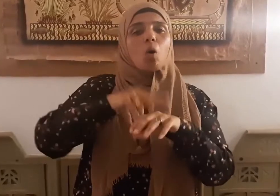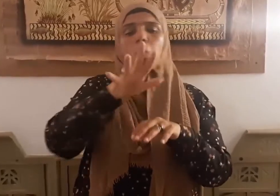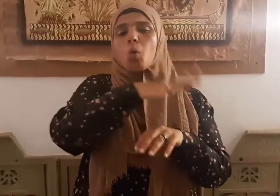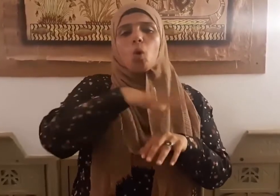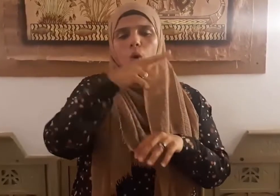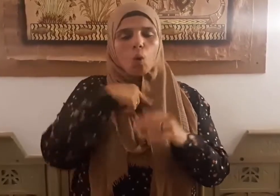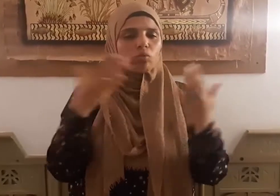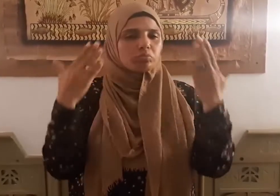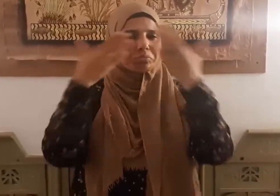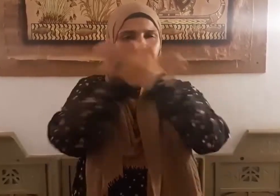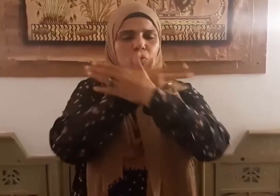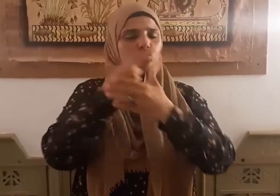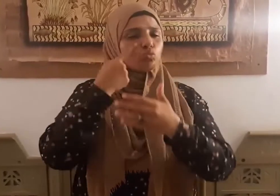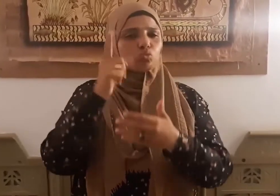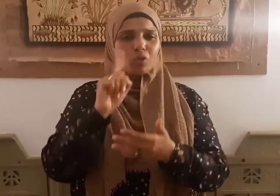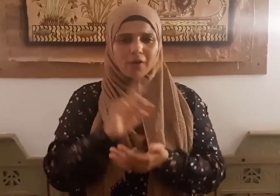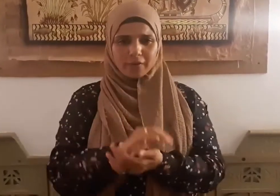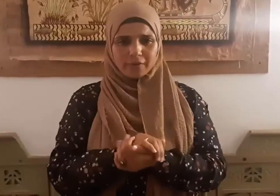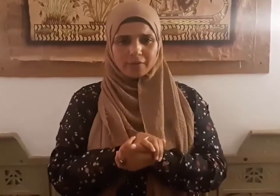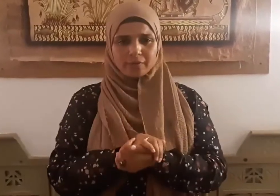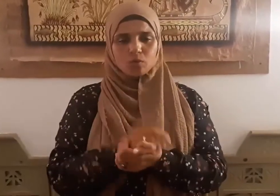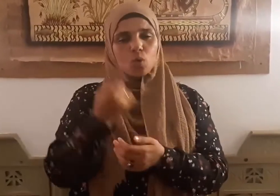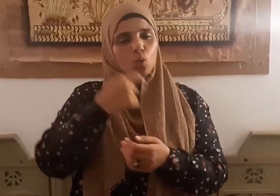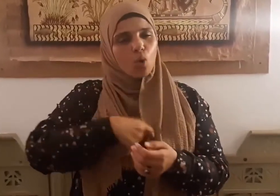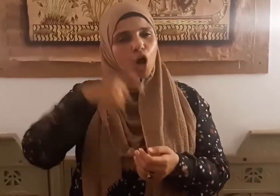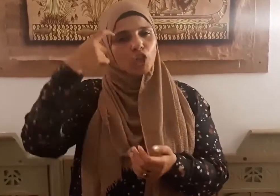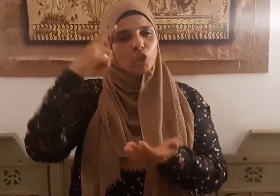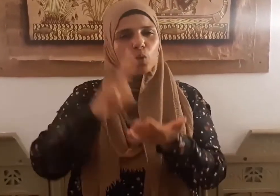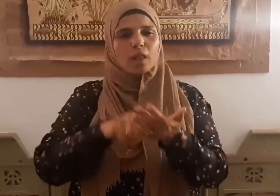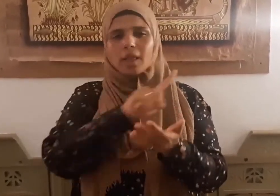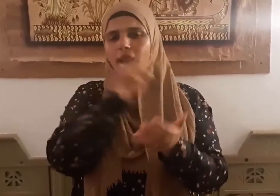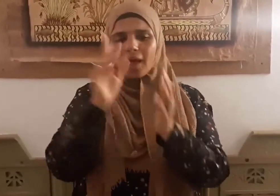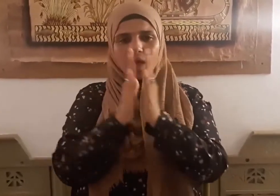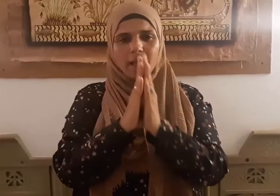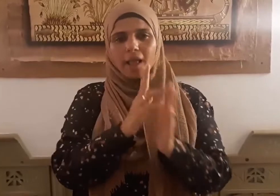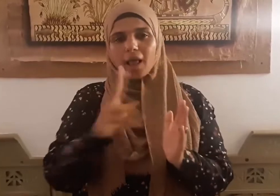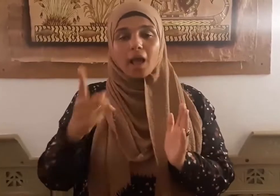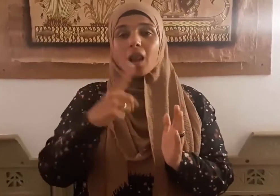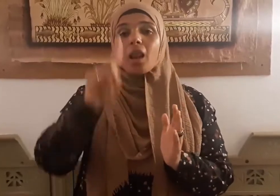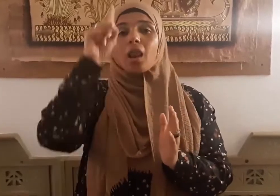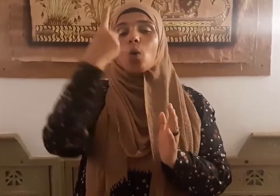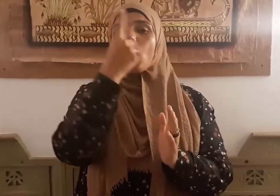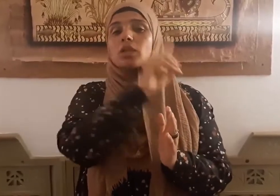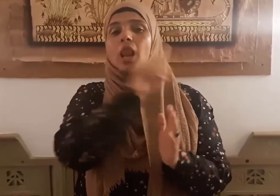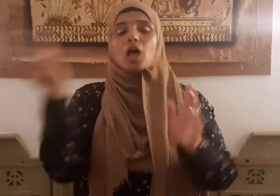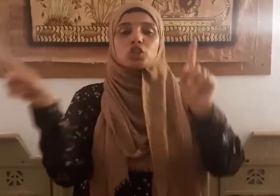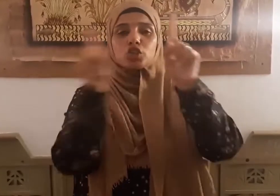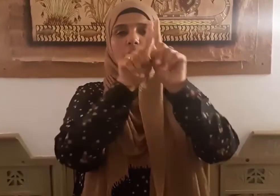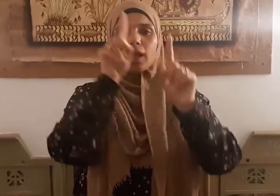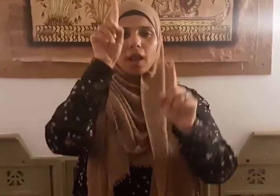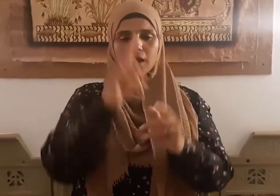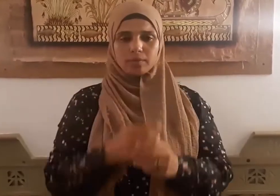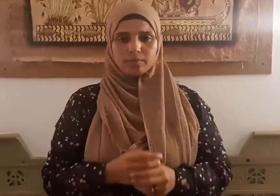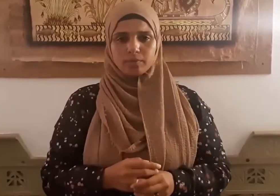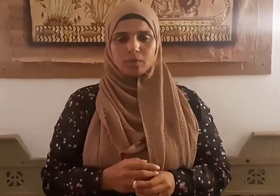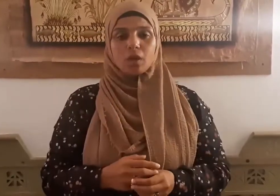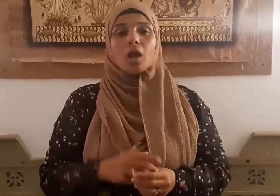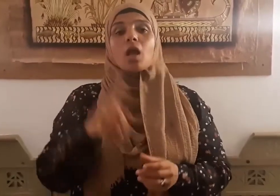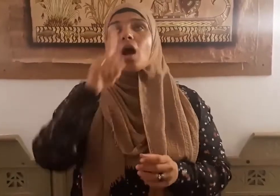غافلين وأشهد أن لا إله إلا الله وحده لا شريك له العزيز